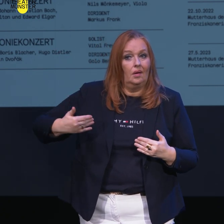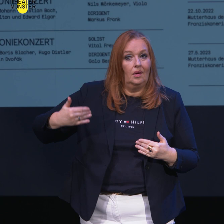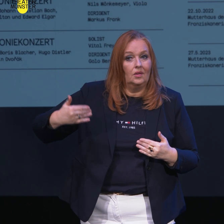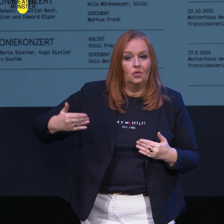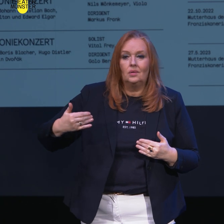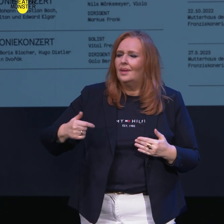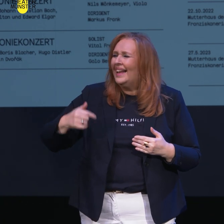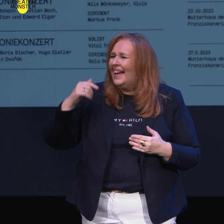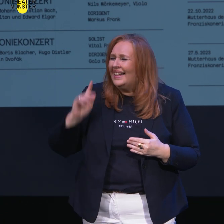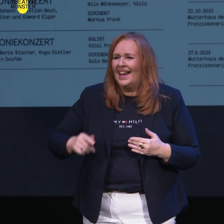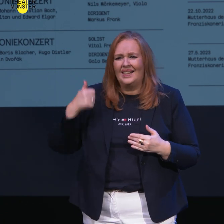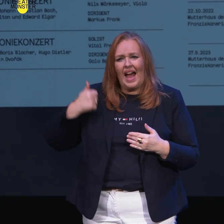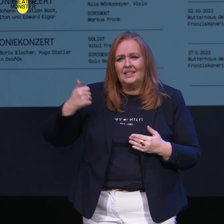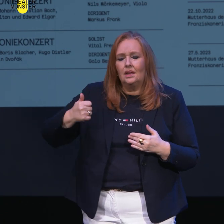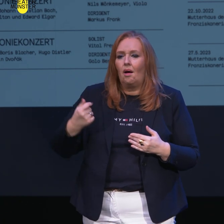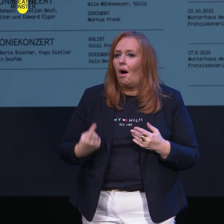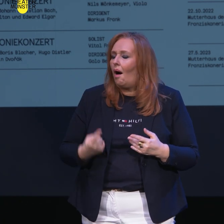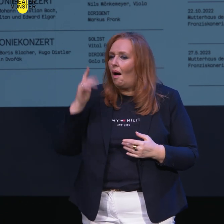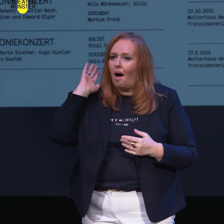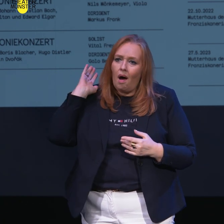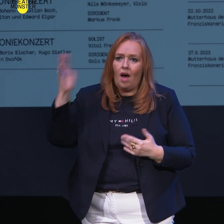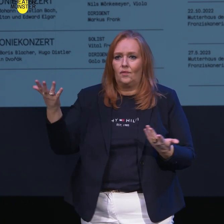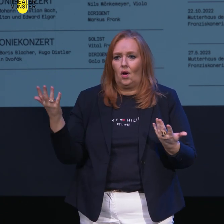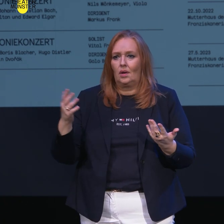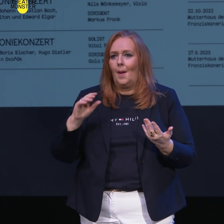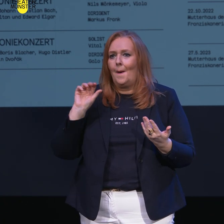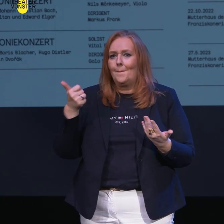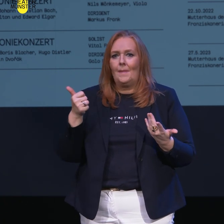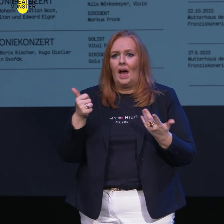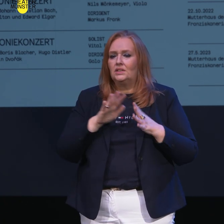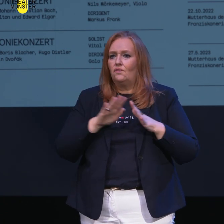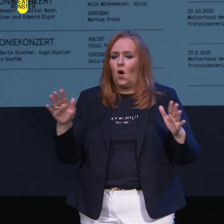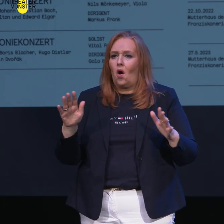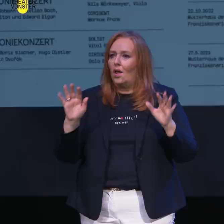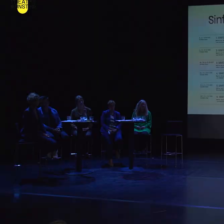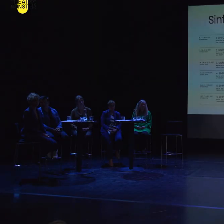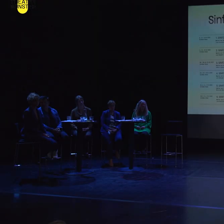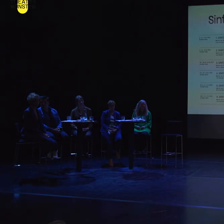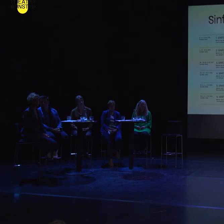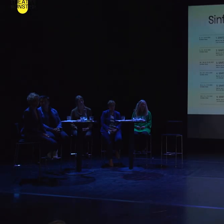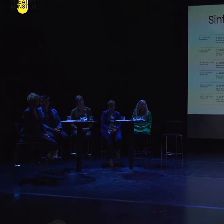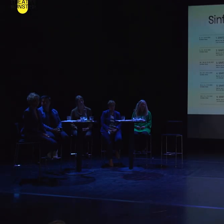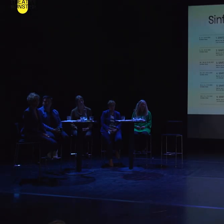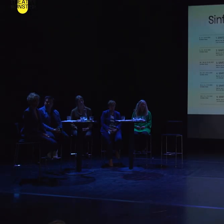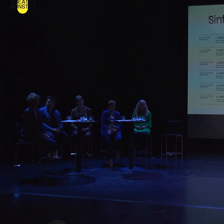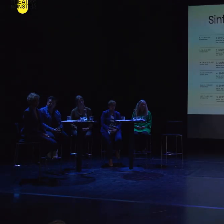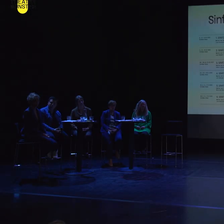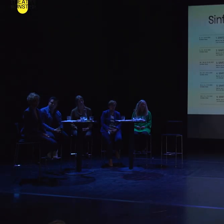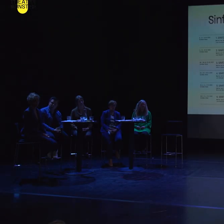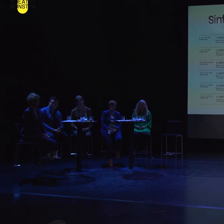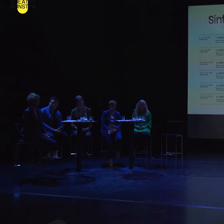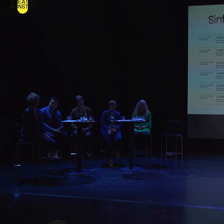einzelne der Monday Night Music Konzerte war hoch erfolgreich. Meistens war eine sehr ausgelassene Stimmung dort, gerade auch beim letzten vor ein paar Wochen.